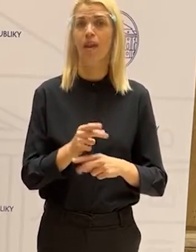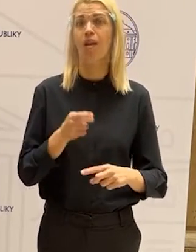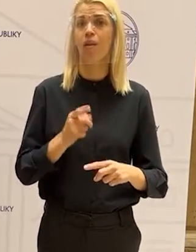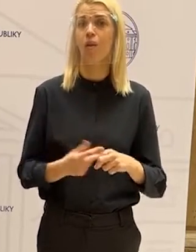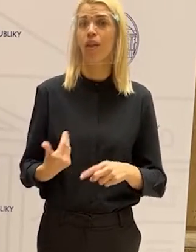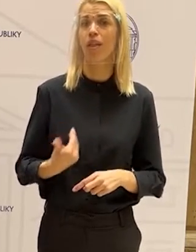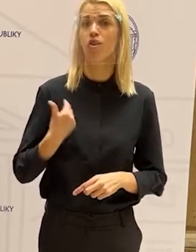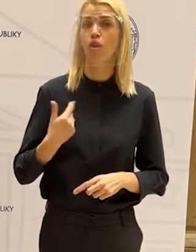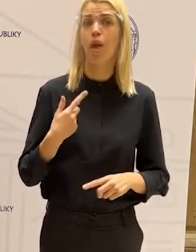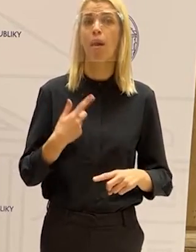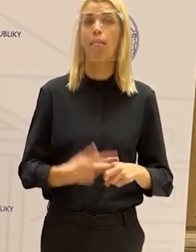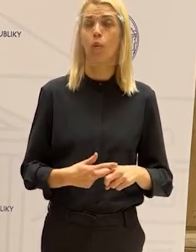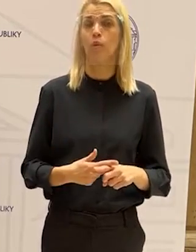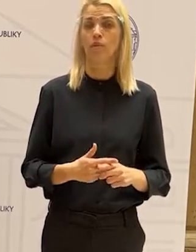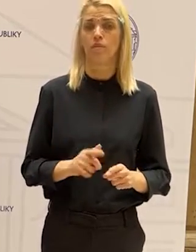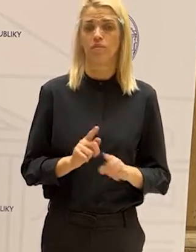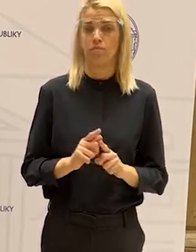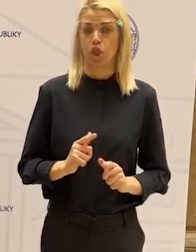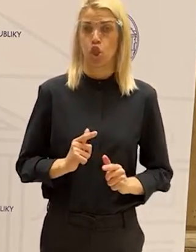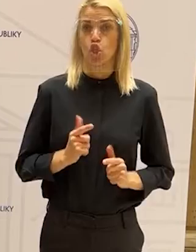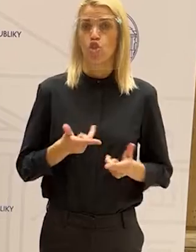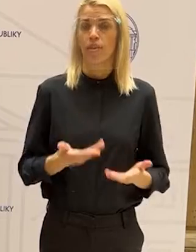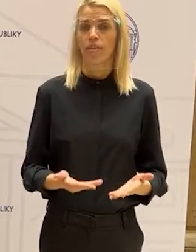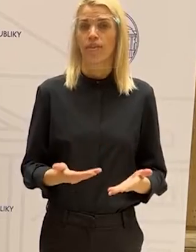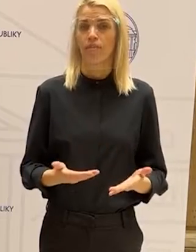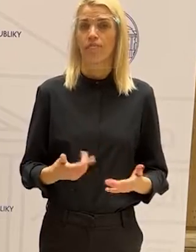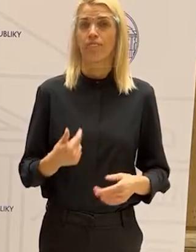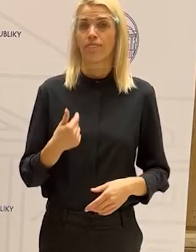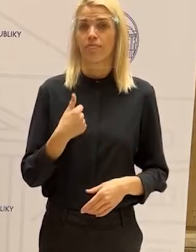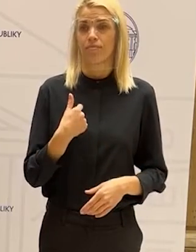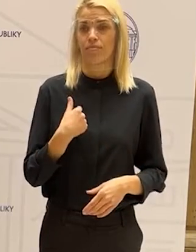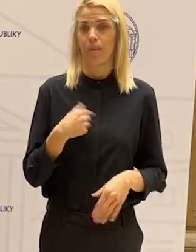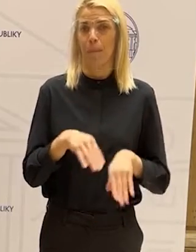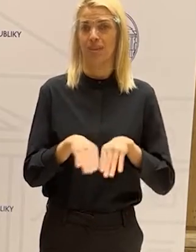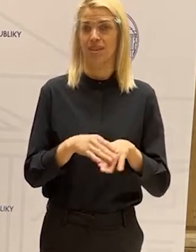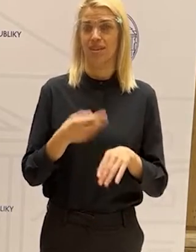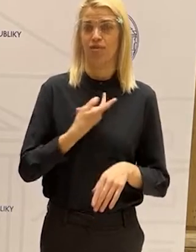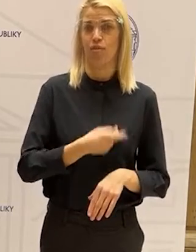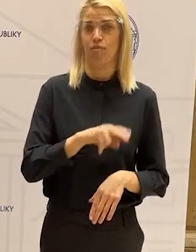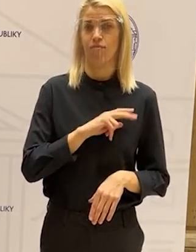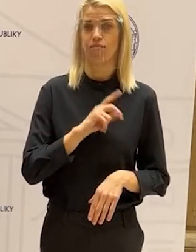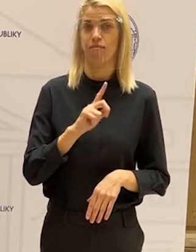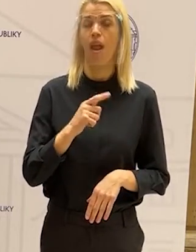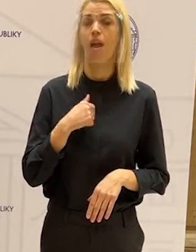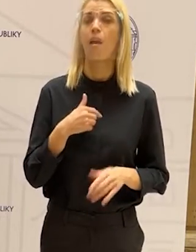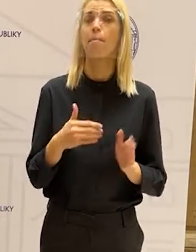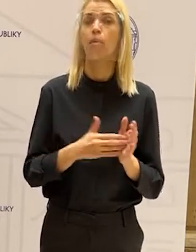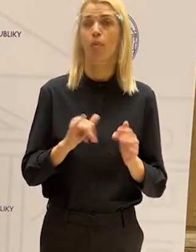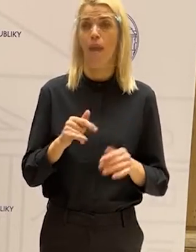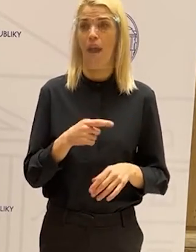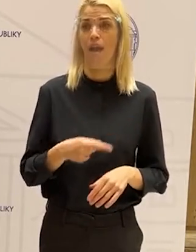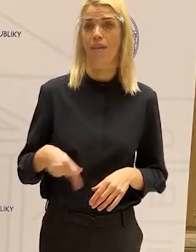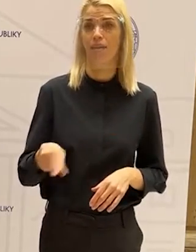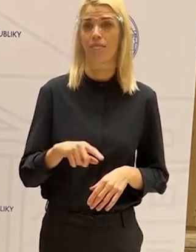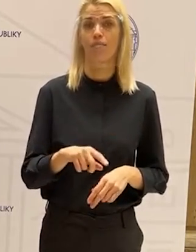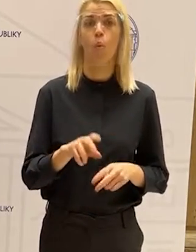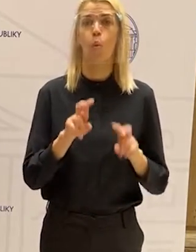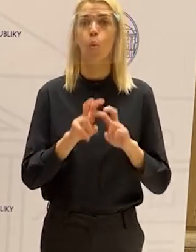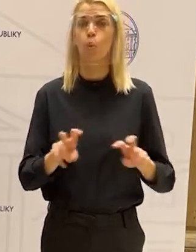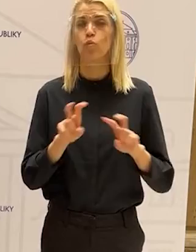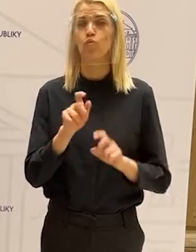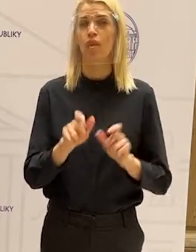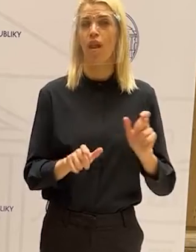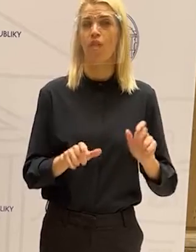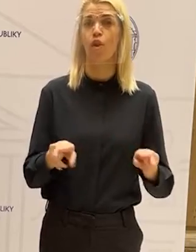dokumentom, ktorý potrebuje žiť. To je úlohou náš ako rezortu, ale na to všetko potrebujeme aj vás, potrebujeme našich učiteľov,